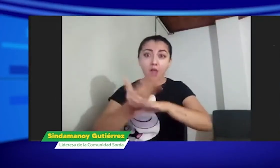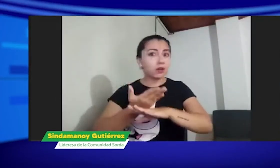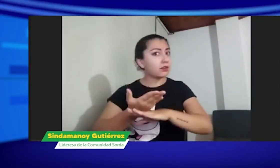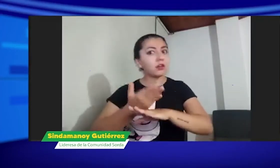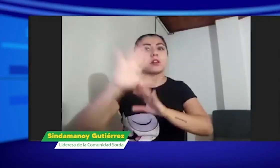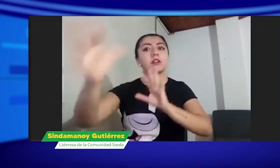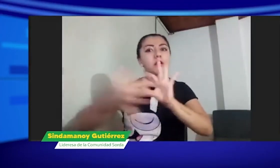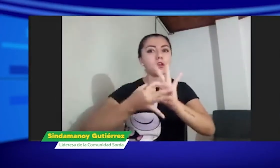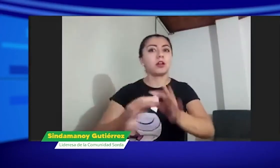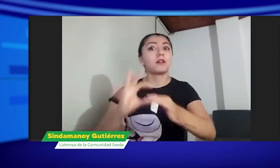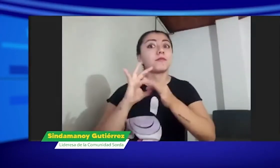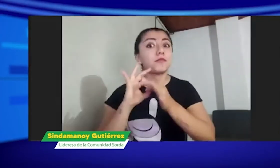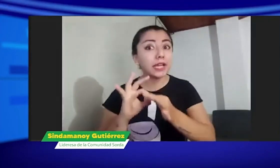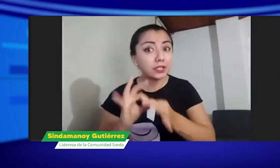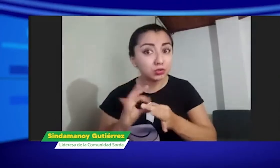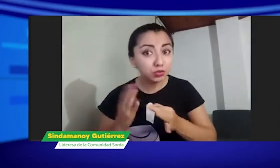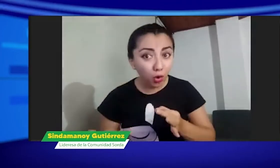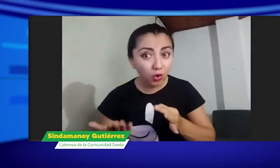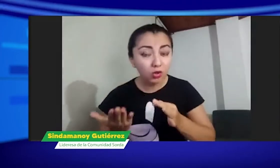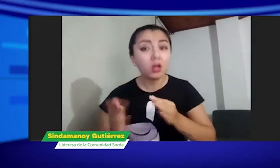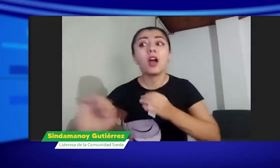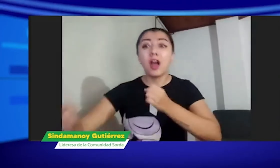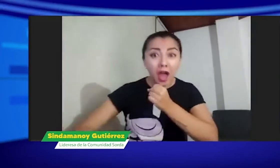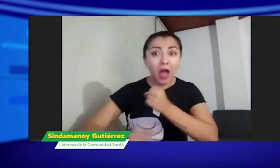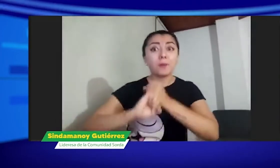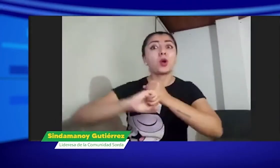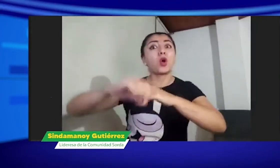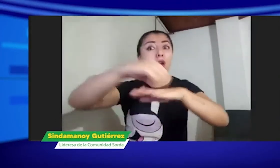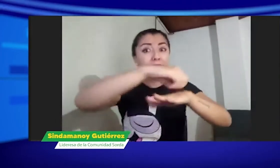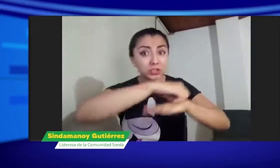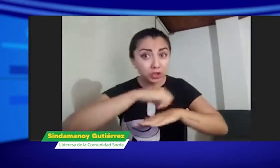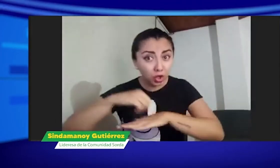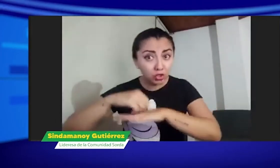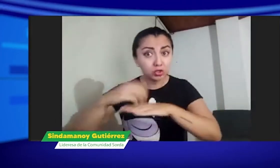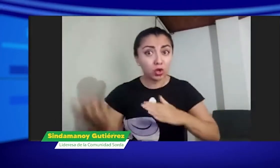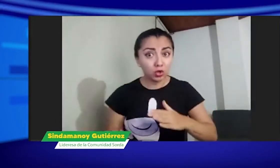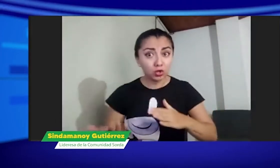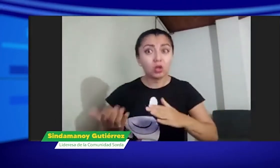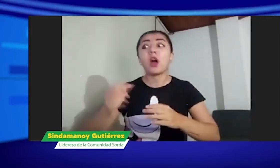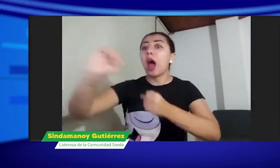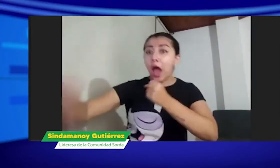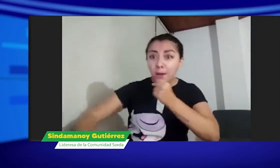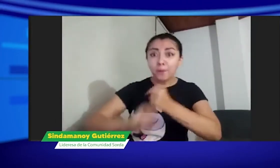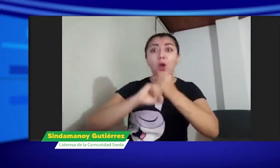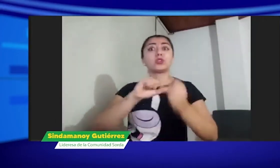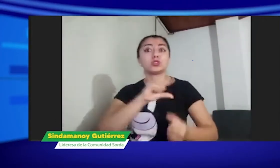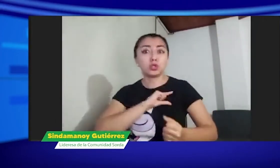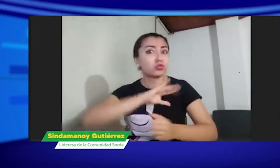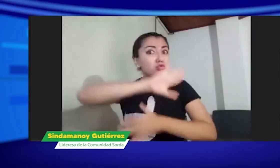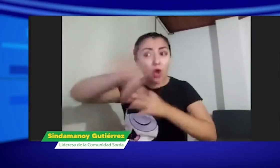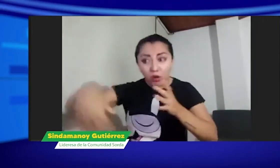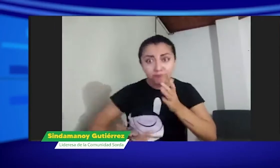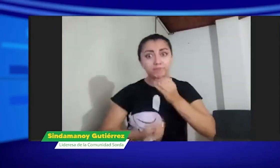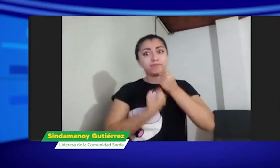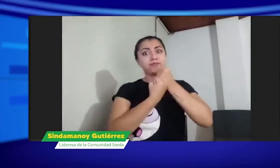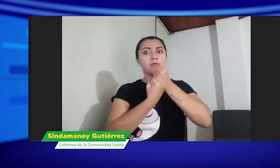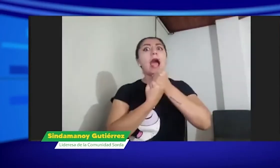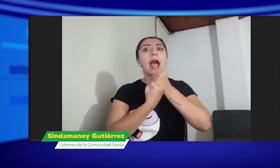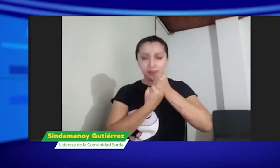propuestas no que lo haga sin da sola sino que esté todo el colectivo todas las personas sordas las organizaciones el